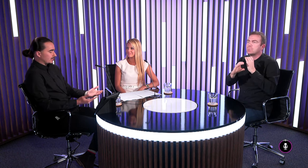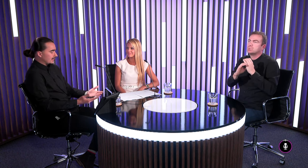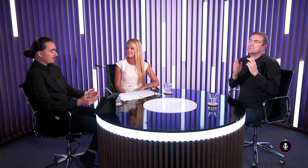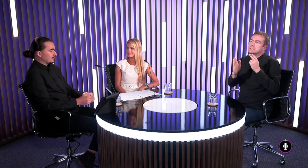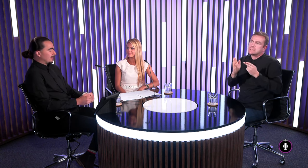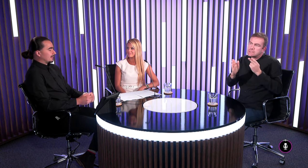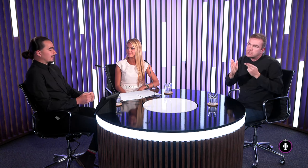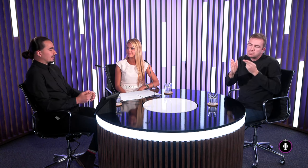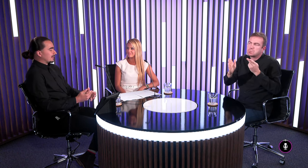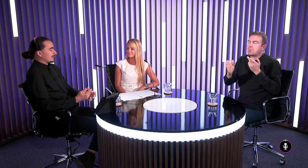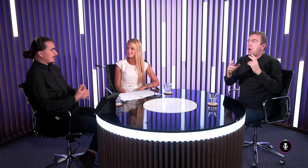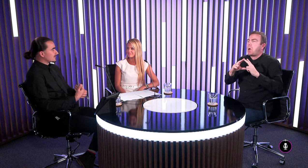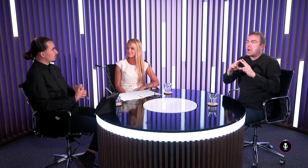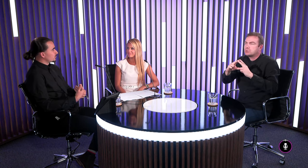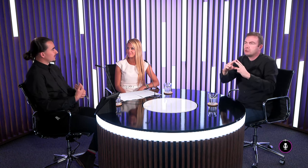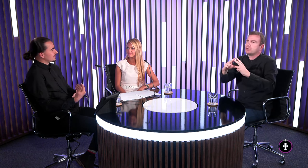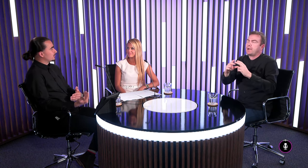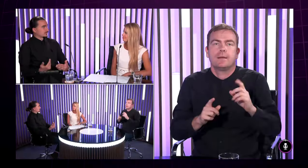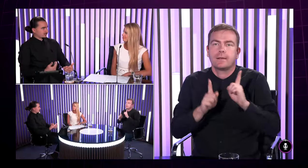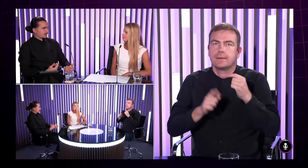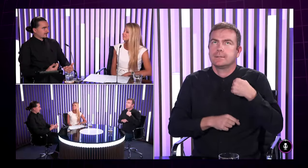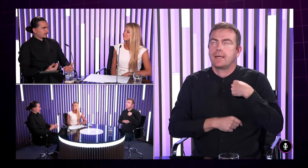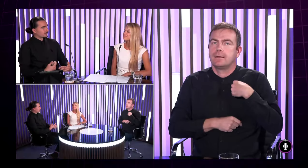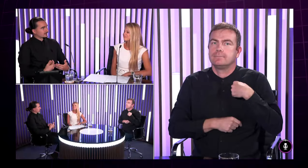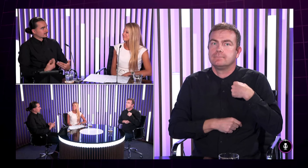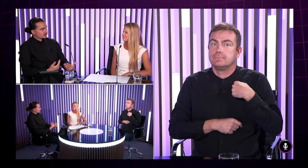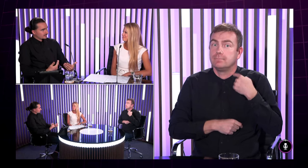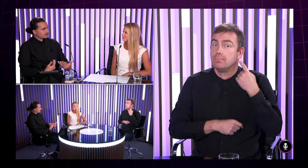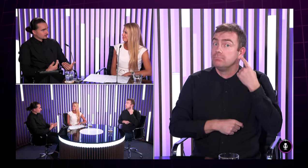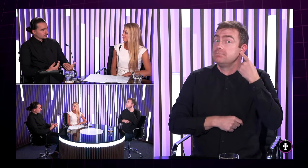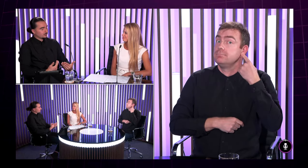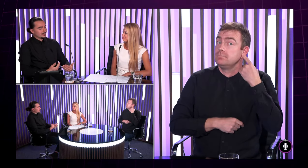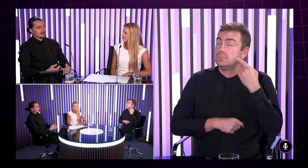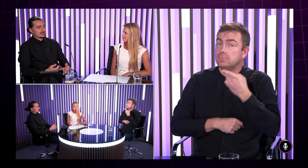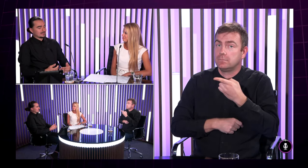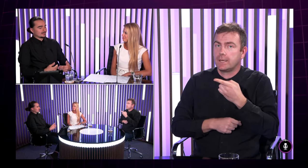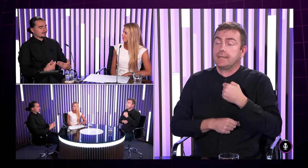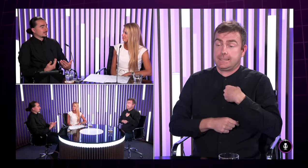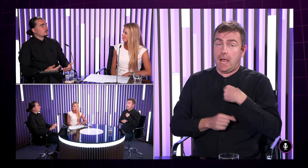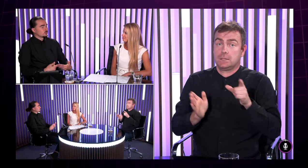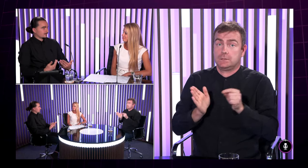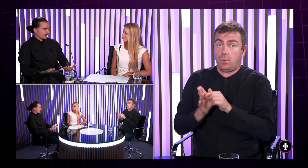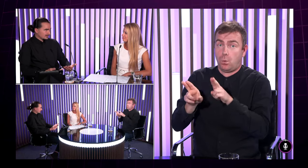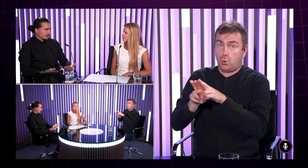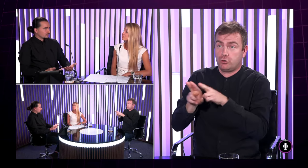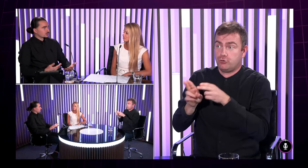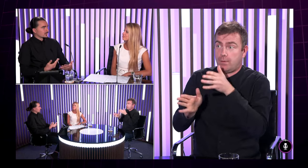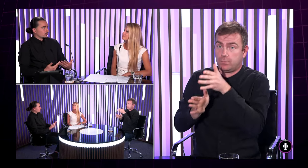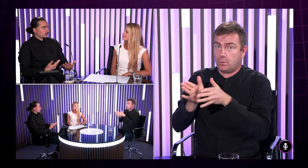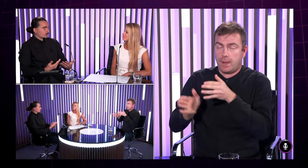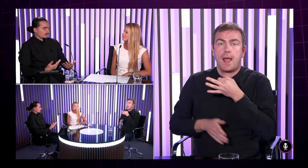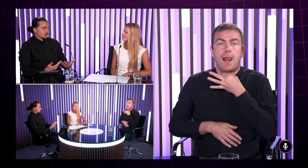v električke niekde tak ja započujem keď sa niekto u nás rozpráva lebo ja teda s rodičmi keď posunkujem tak nepoužívam hlas